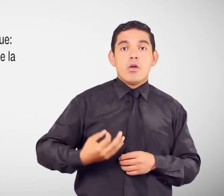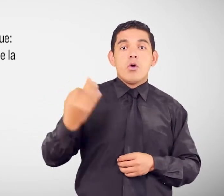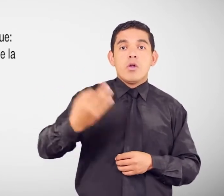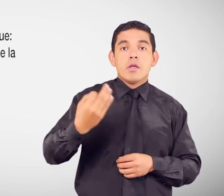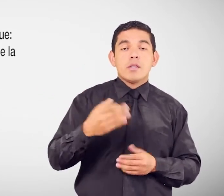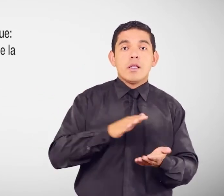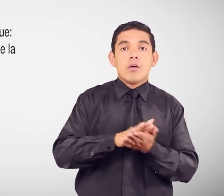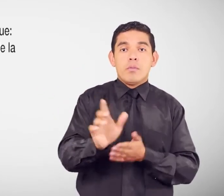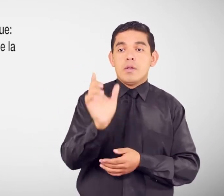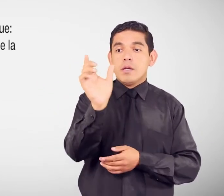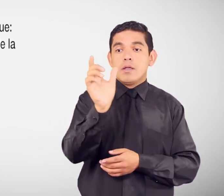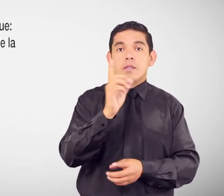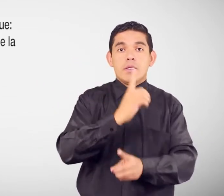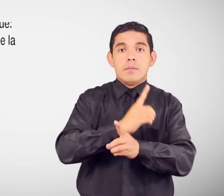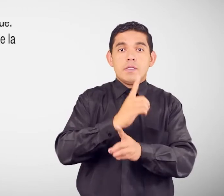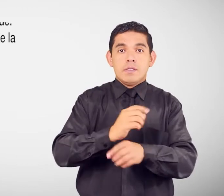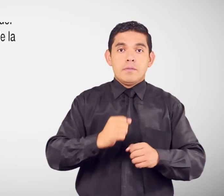cédula